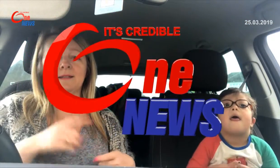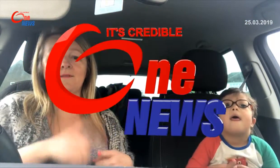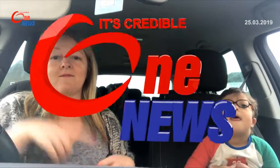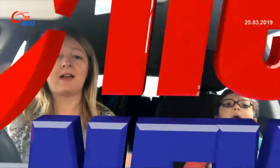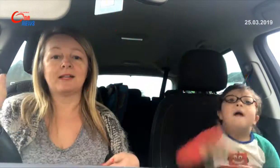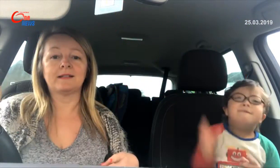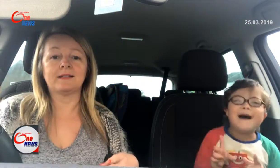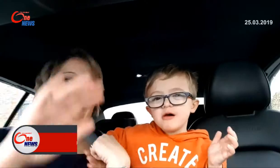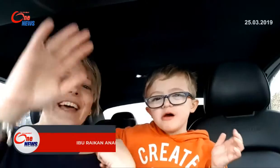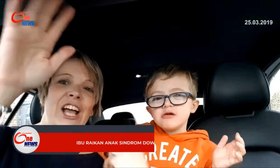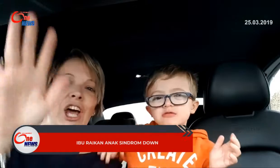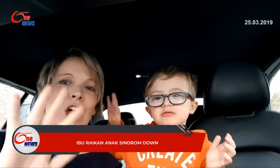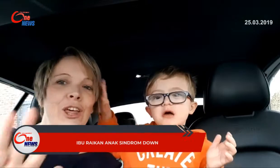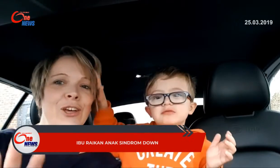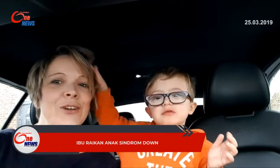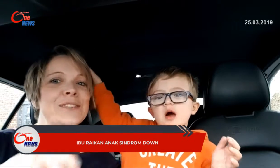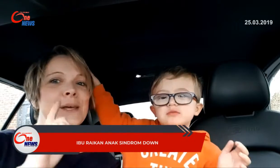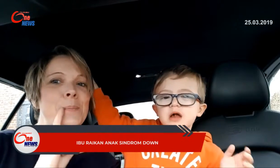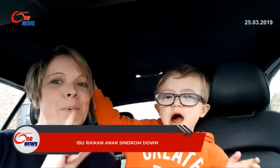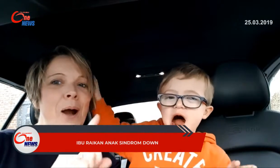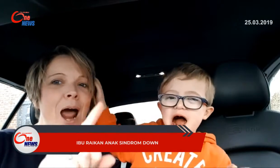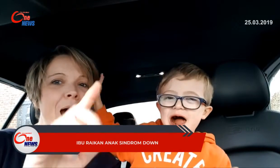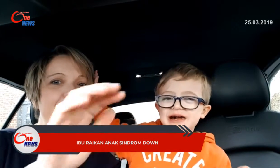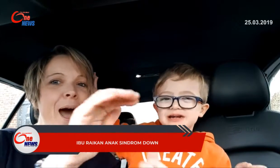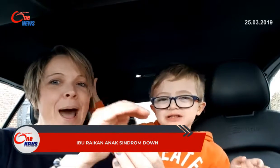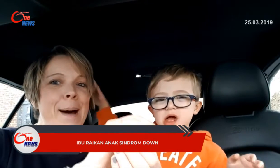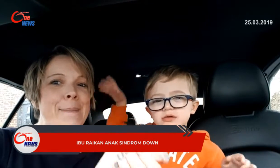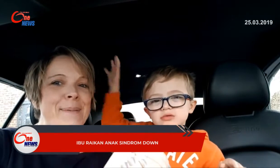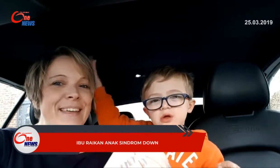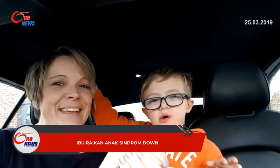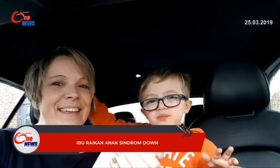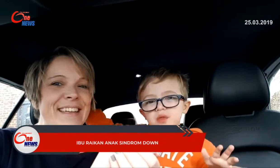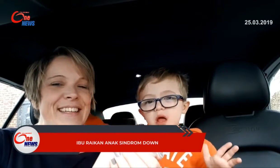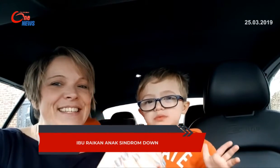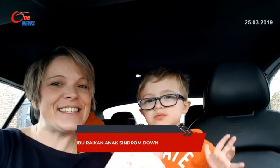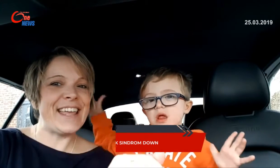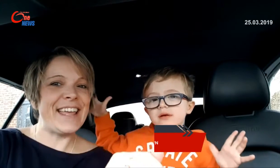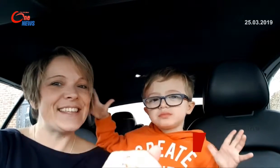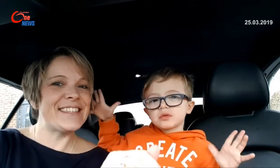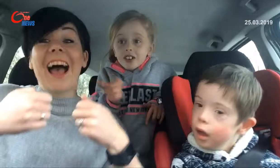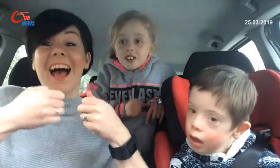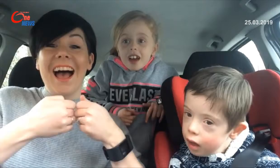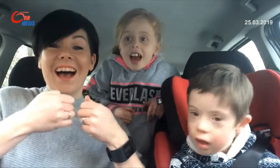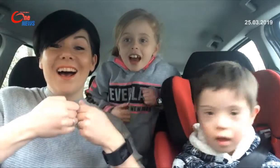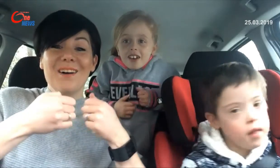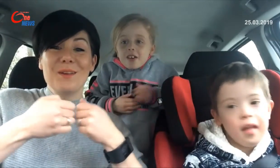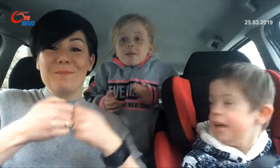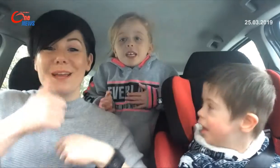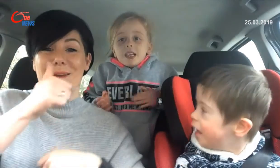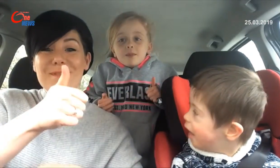Sekembulan ibu dan anak-anak mereka yang mengalami masalah Sindrom Down Merakamkan lagu A Thousand Years Video itu dilancarkan sepanjang